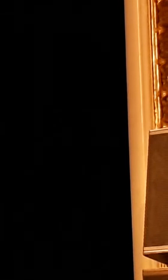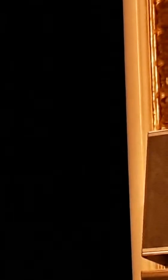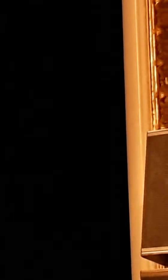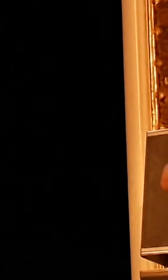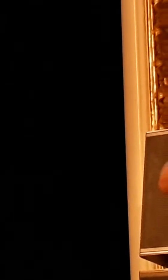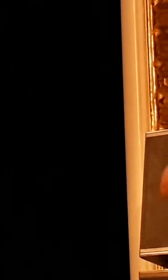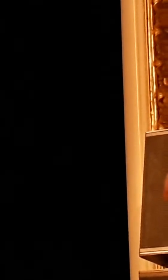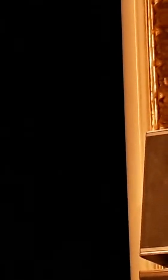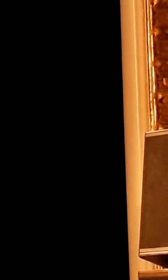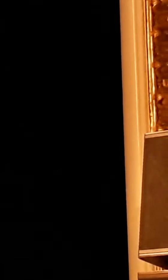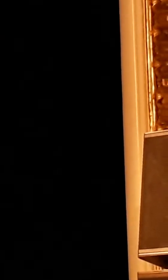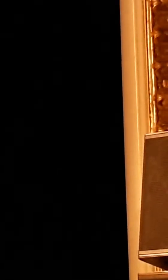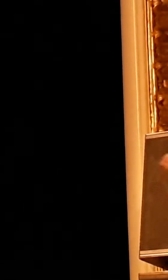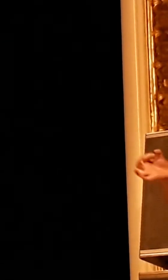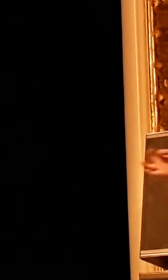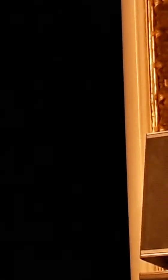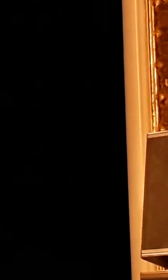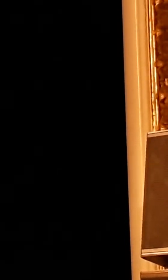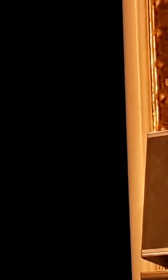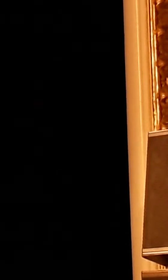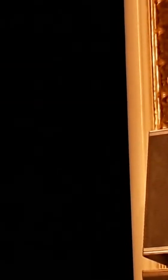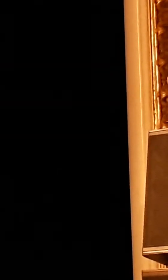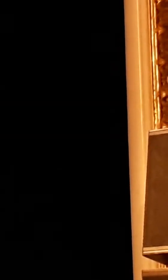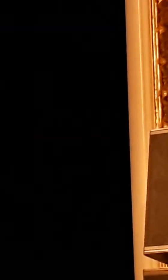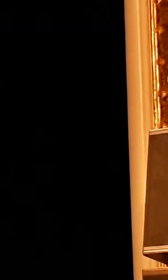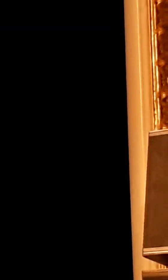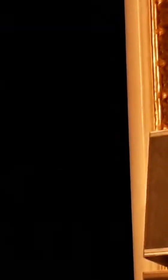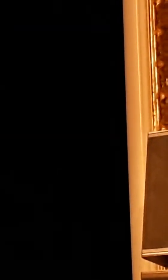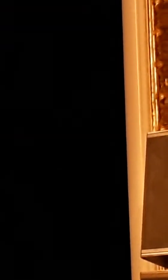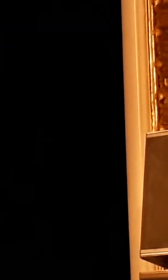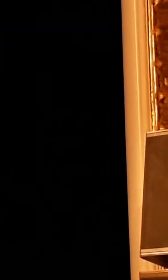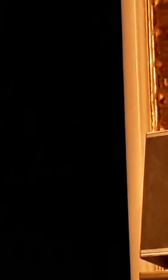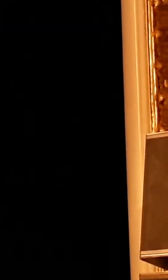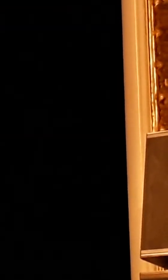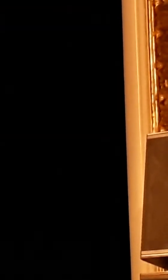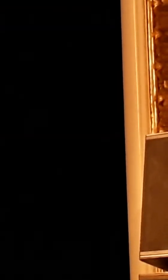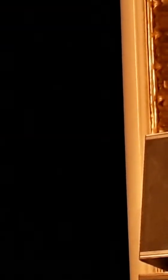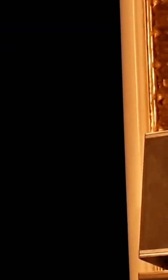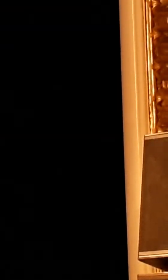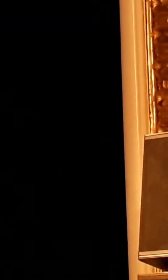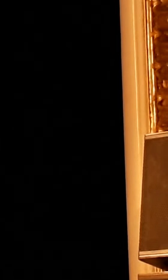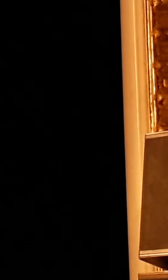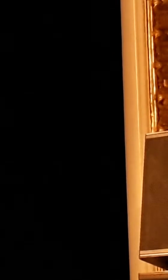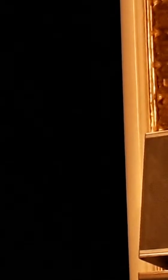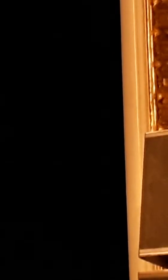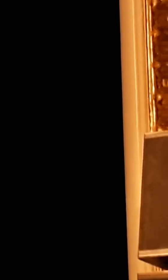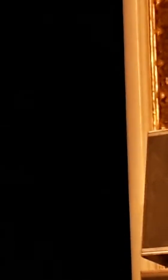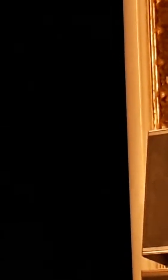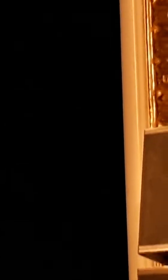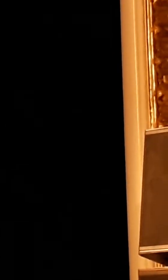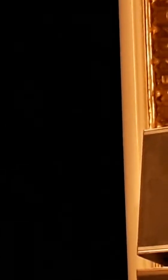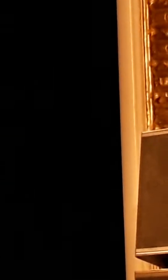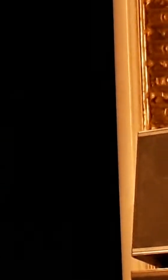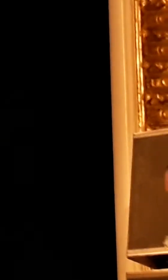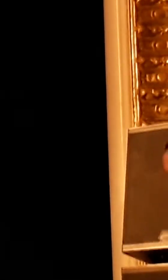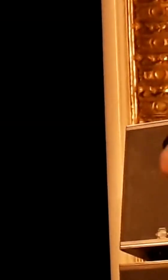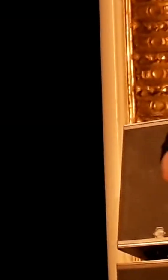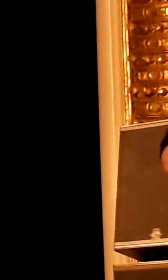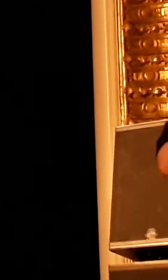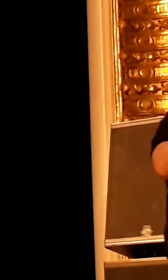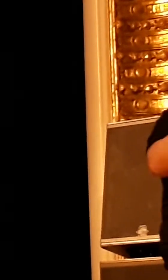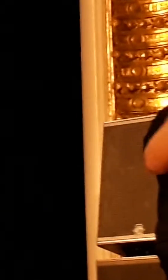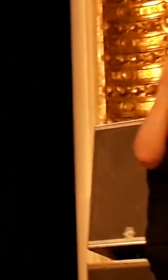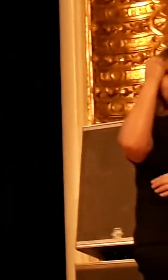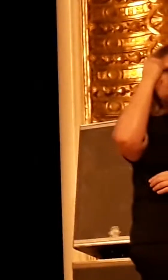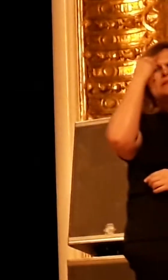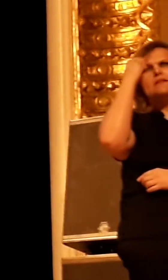entregues. Então, eu creio, sinceramente, que qualquer pessoa, razoável do ponto de vista de gestão, que antes